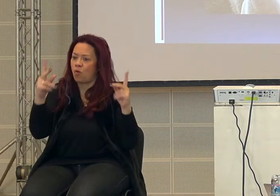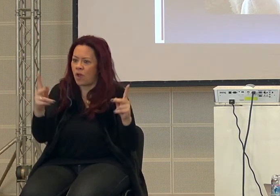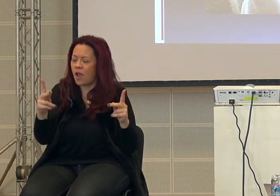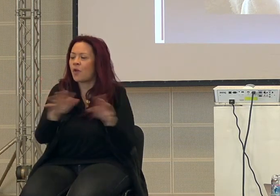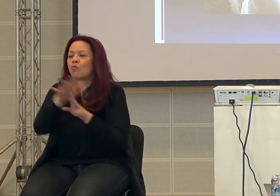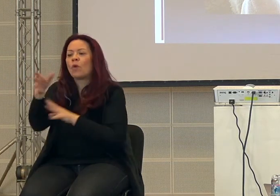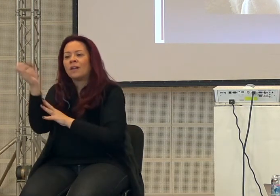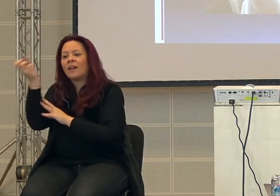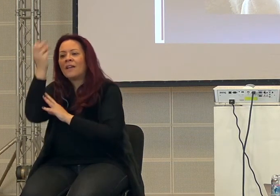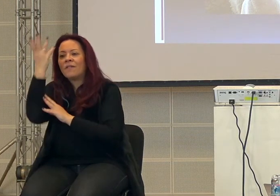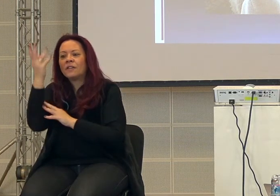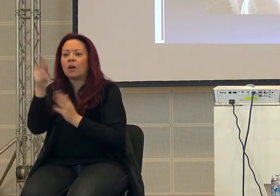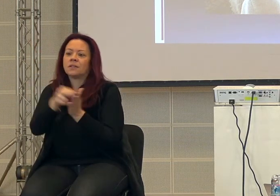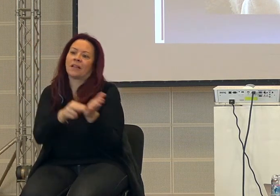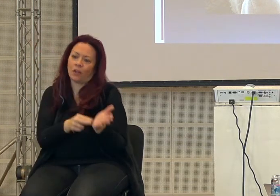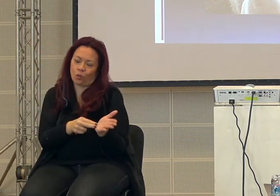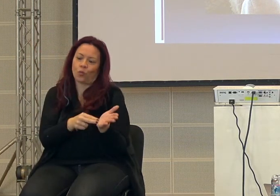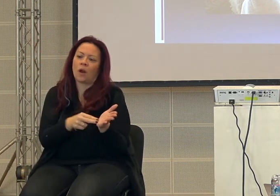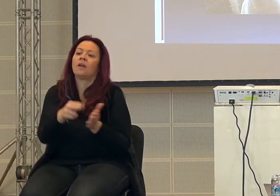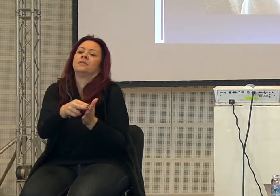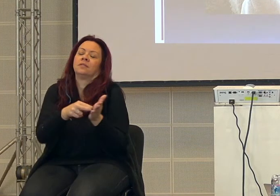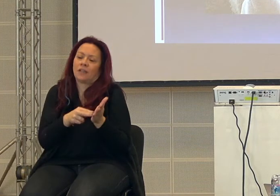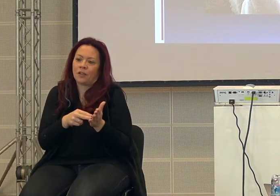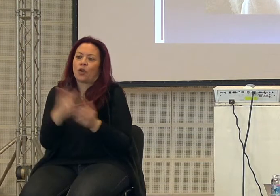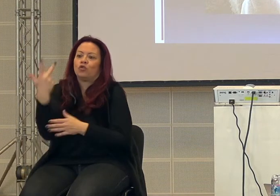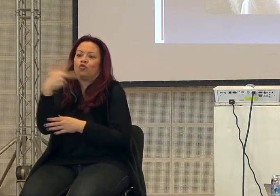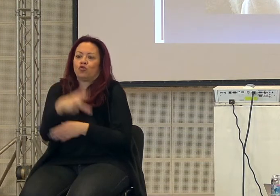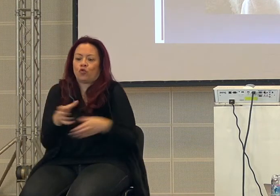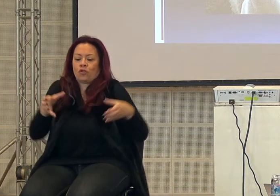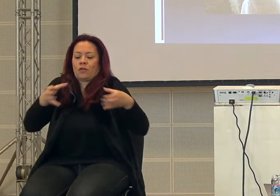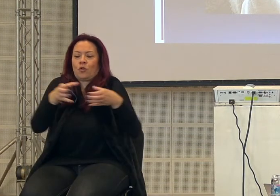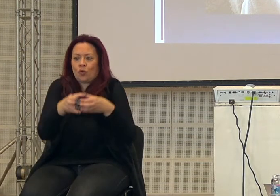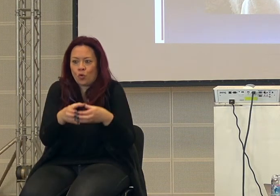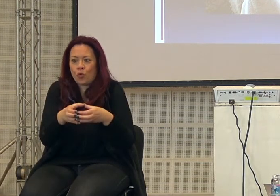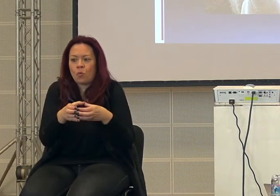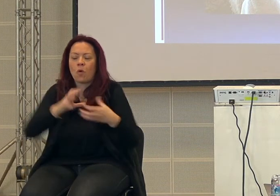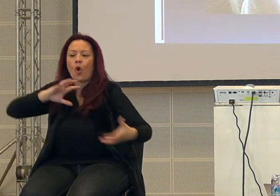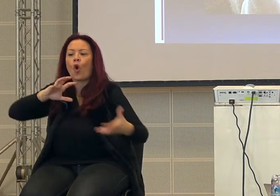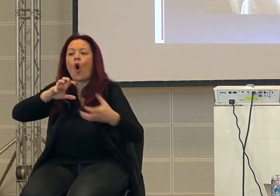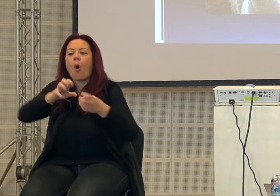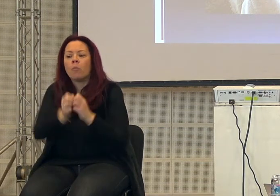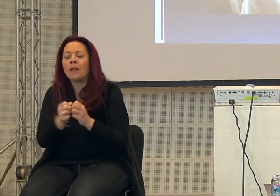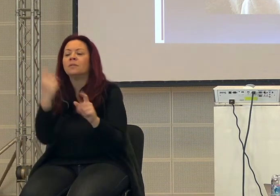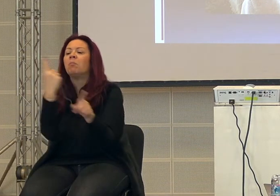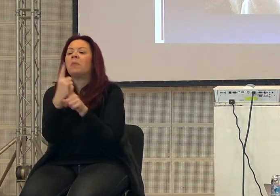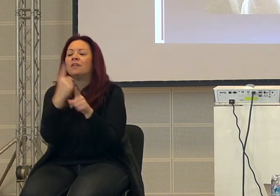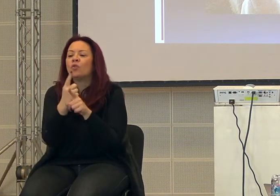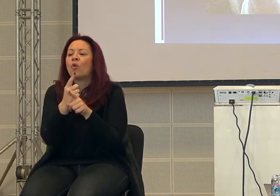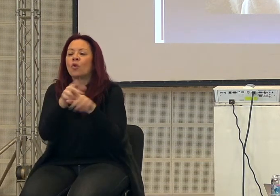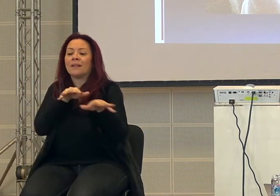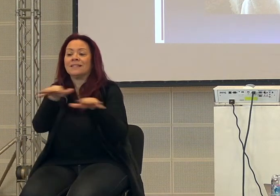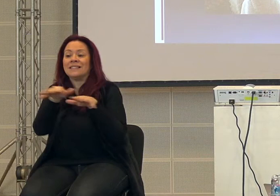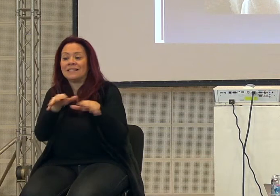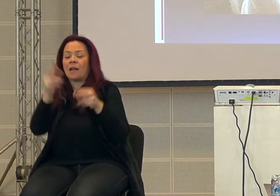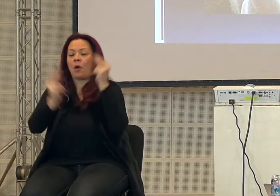invenzione, è quella della scrittura, naturalmente queste società che sono estremamente complesse hanno bisogno di un sistema di